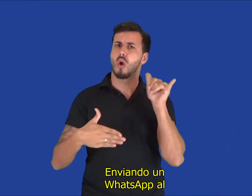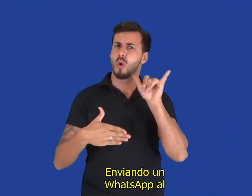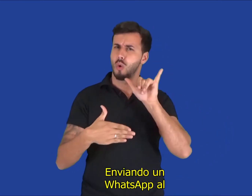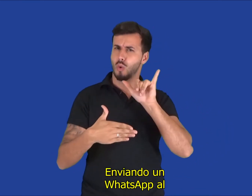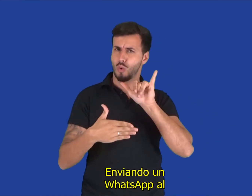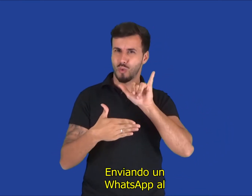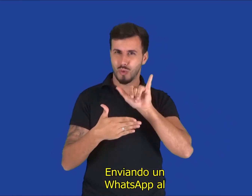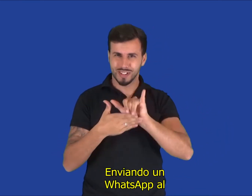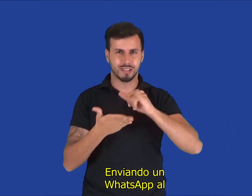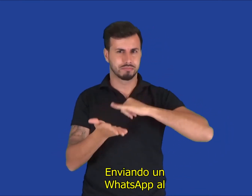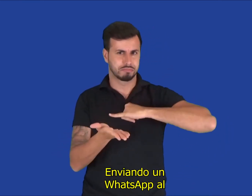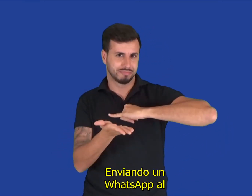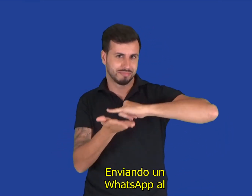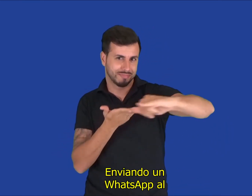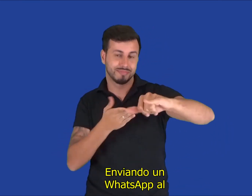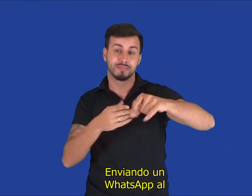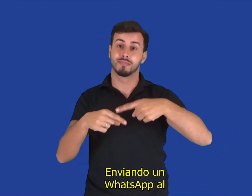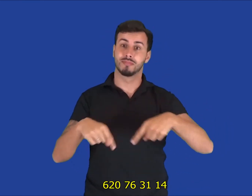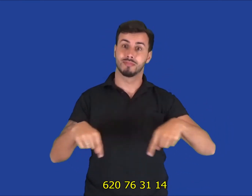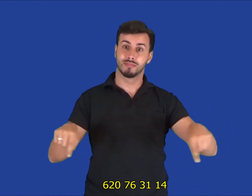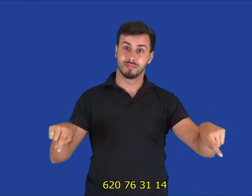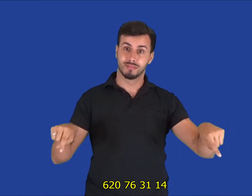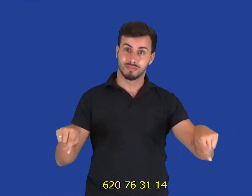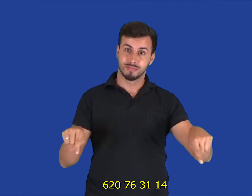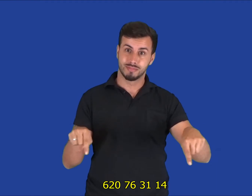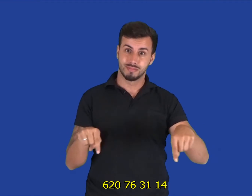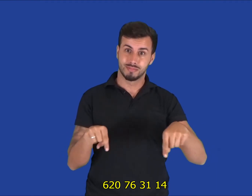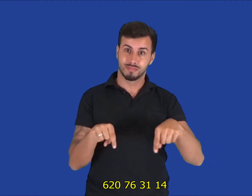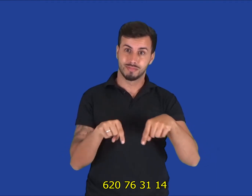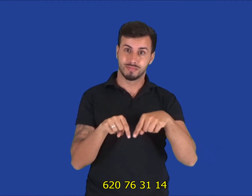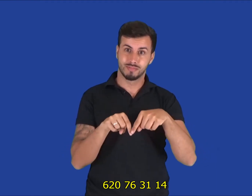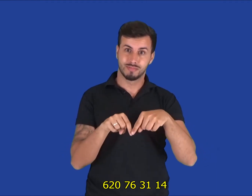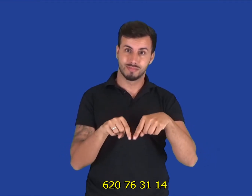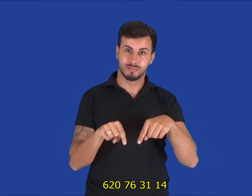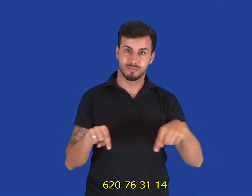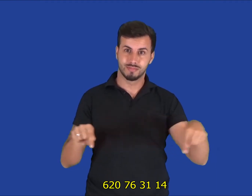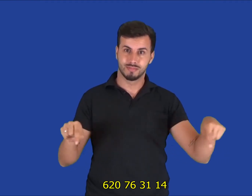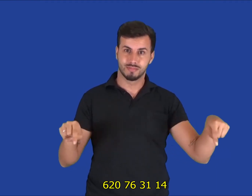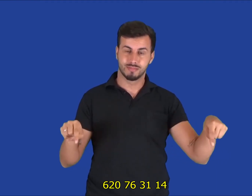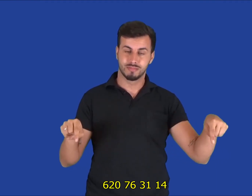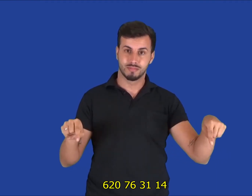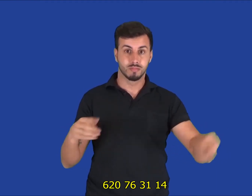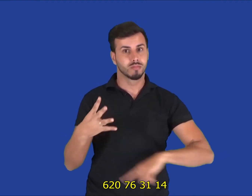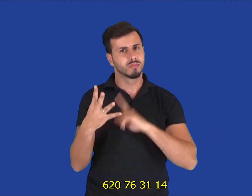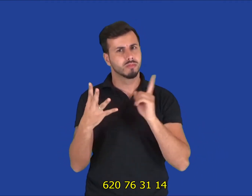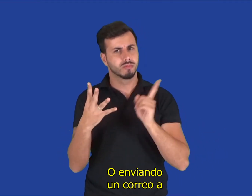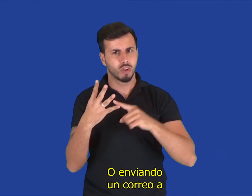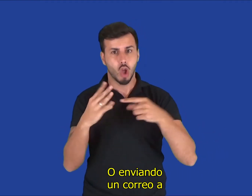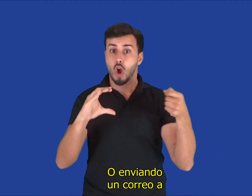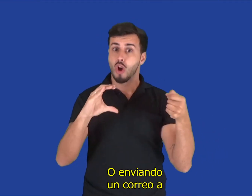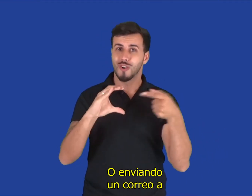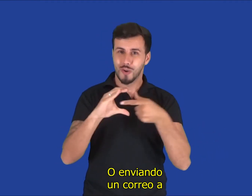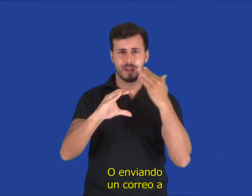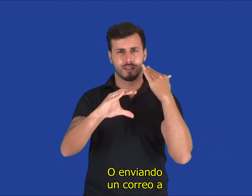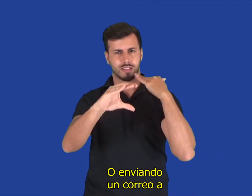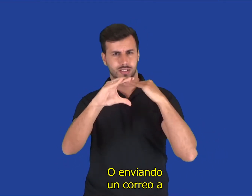Enviando un WhatsApp al 620-76-3114. Con